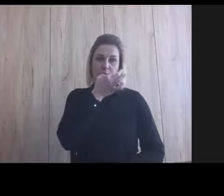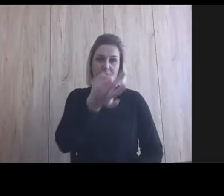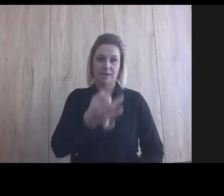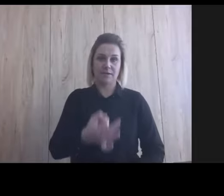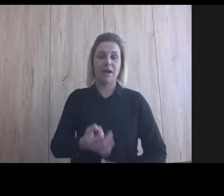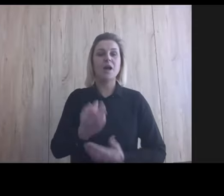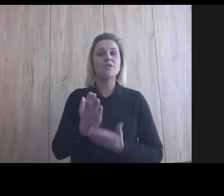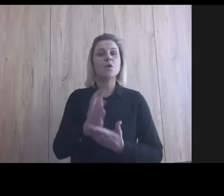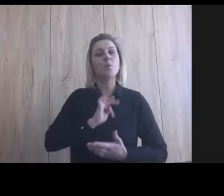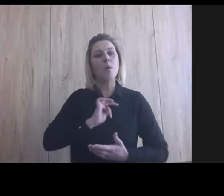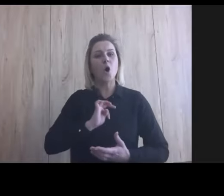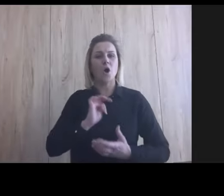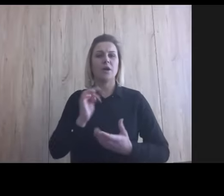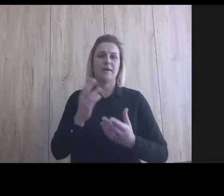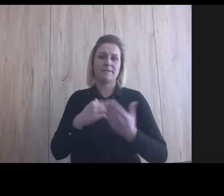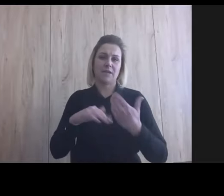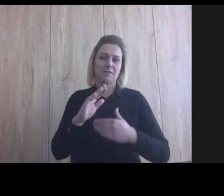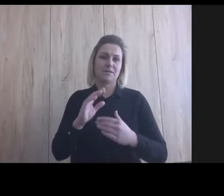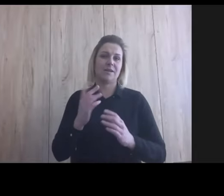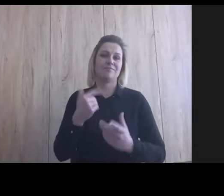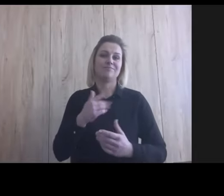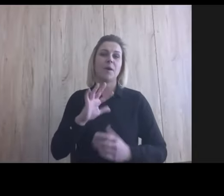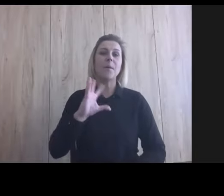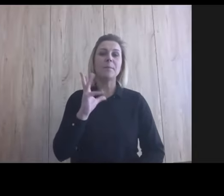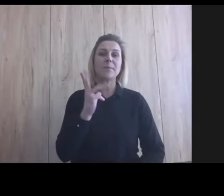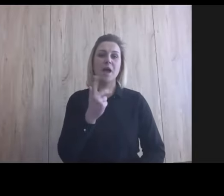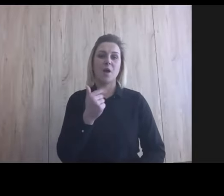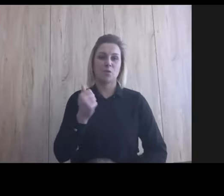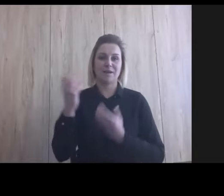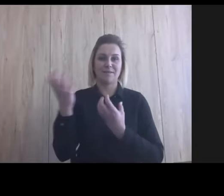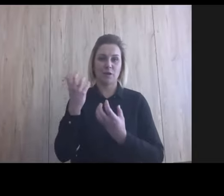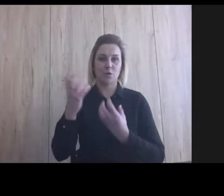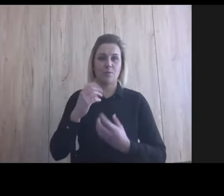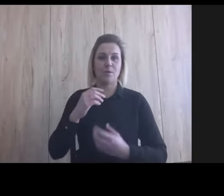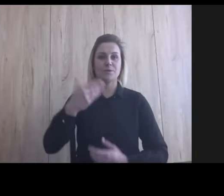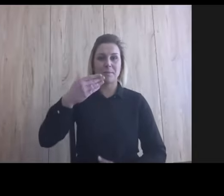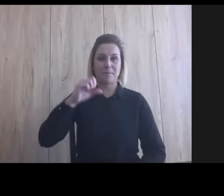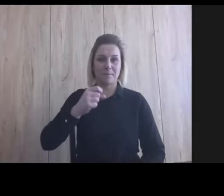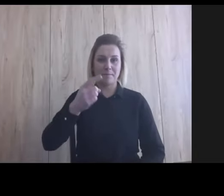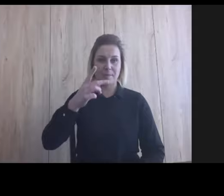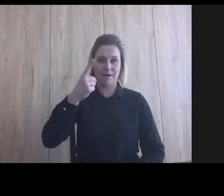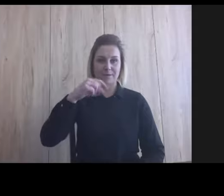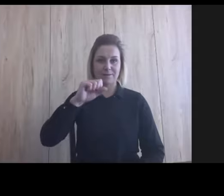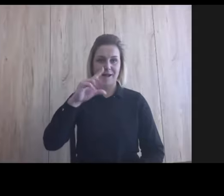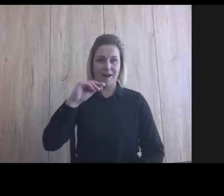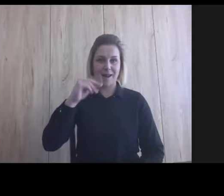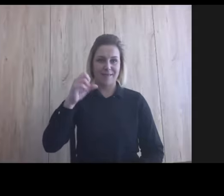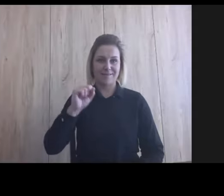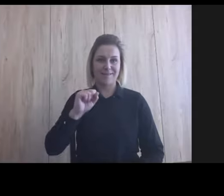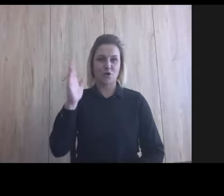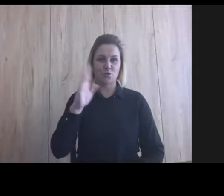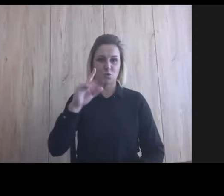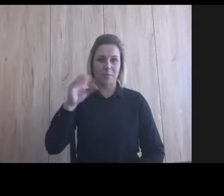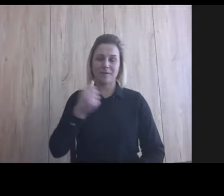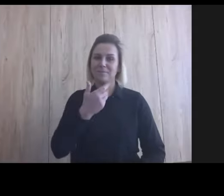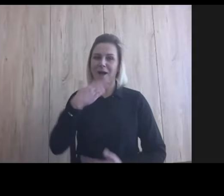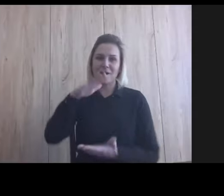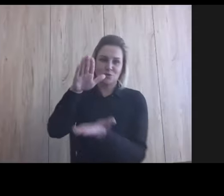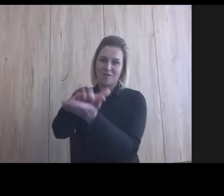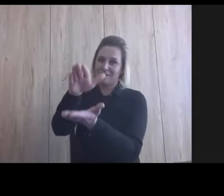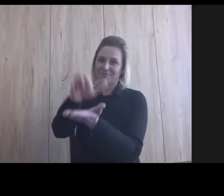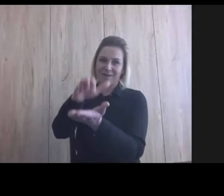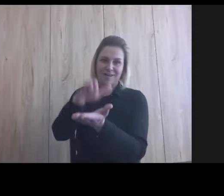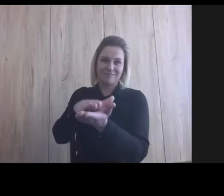są moje wiadomości. Piękna wiadomość od Pani Magdaleny Schubert, która bardzo wychwala Olgierd. O, dzięki Magda. Oczywiście,